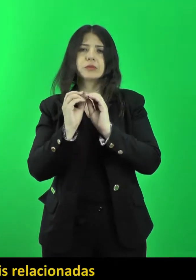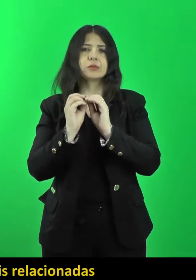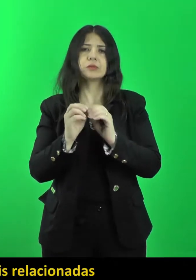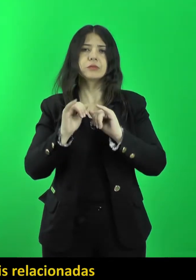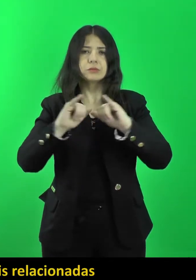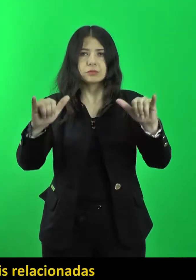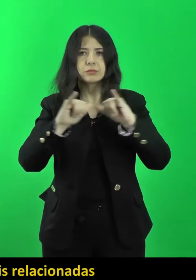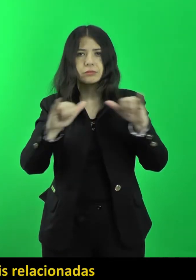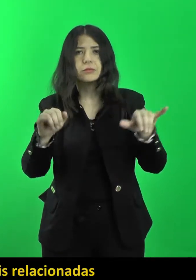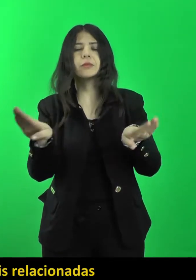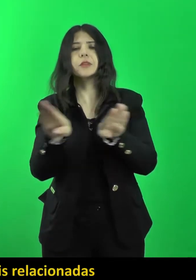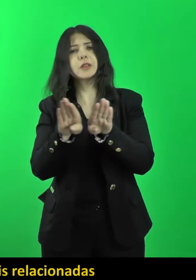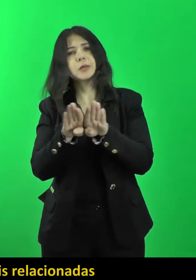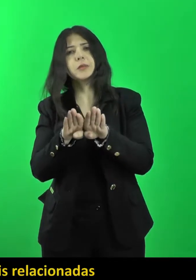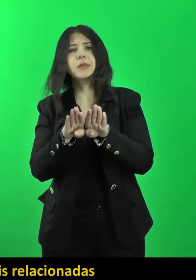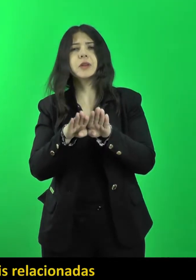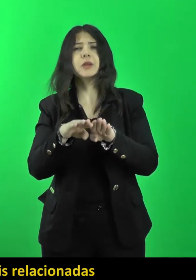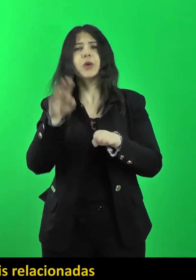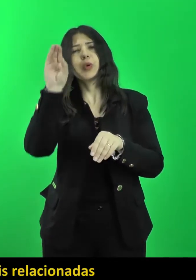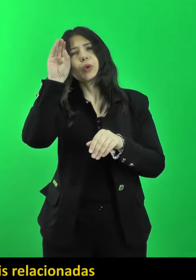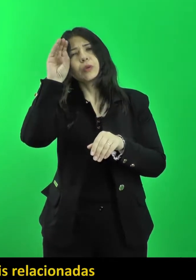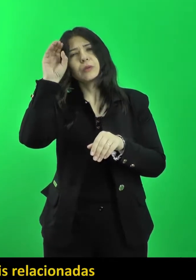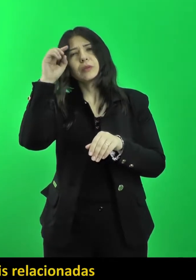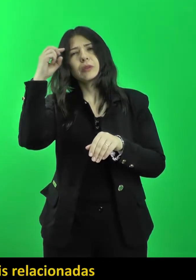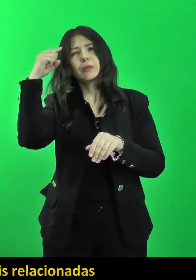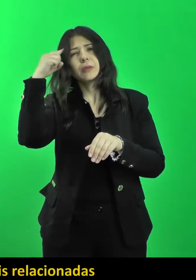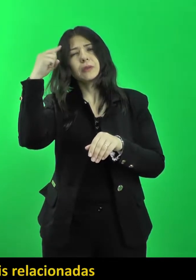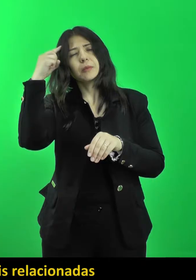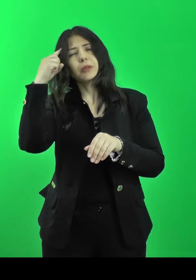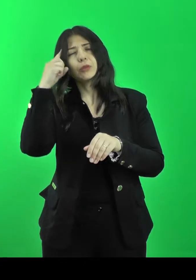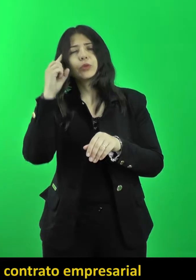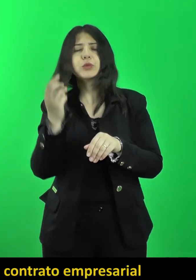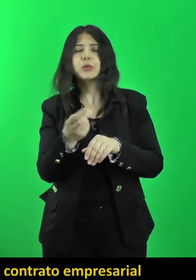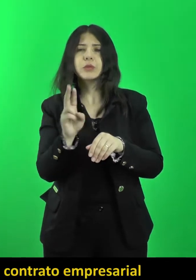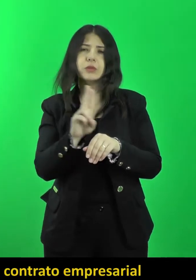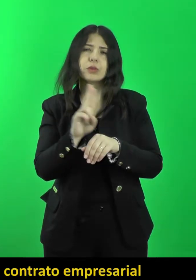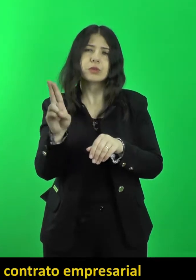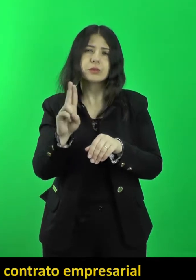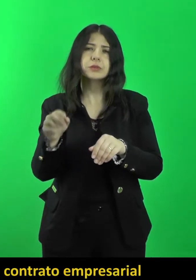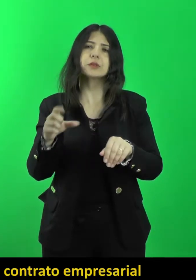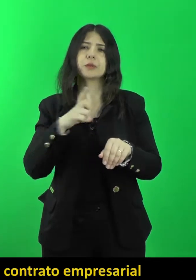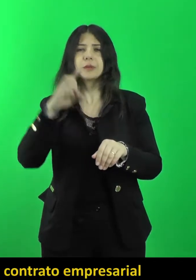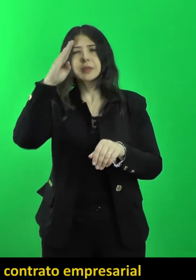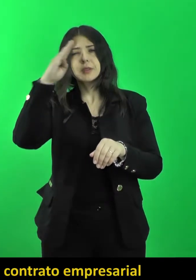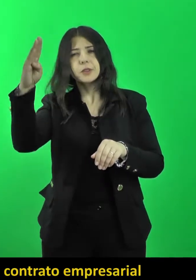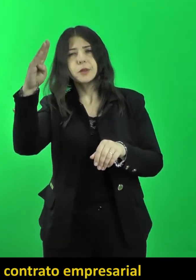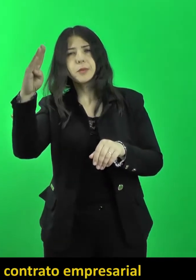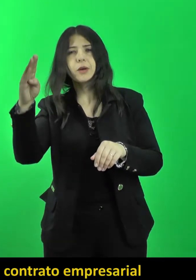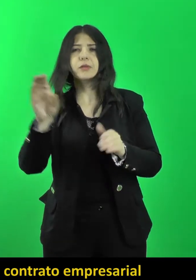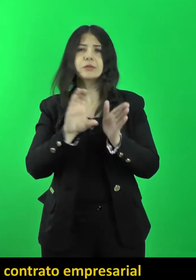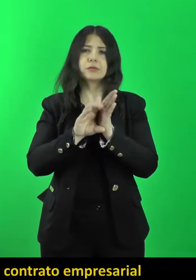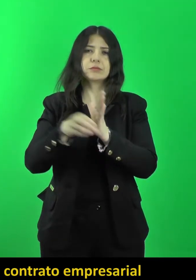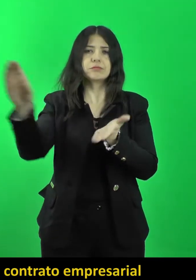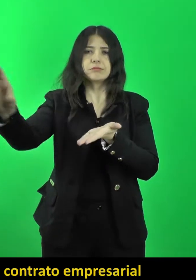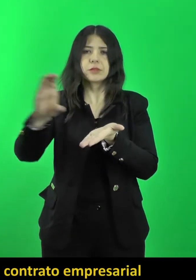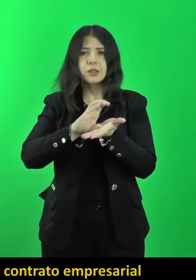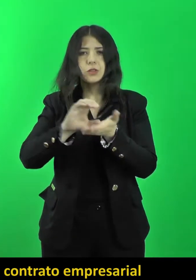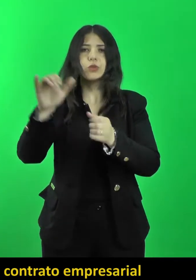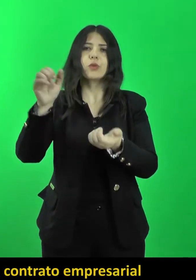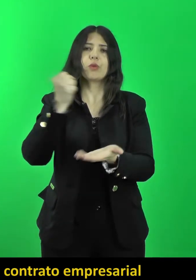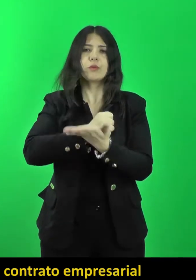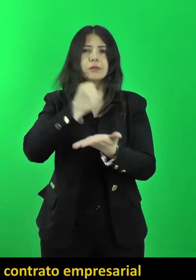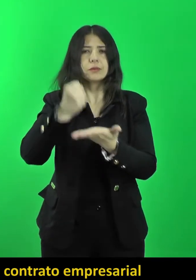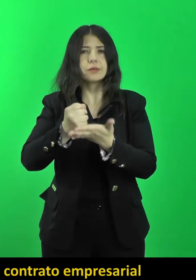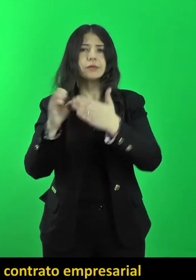noções gerais relacionadas ao direito de empresa e societário. Os principais títulos de crédito, contrato